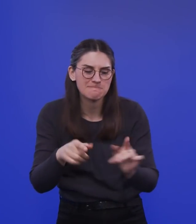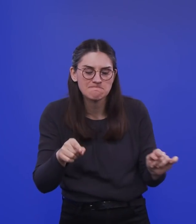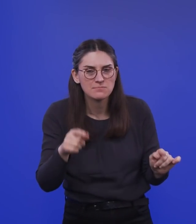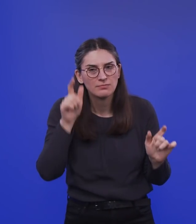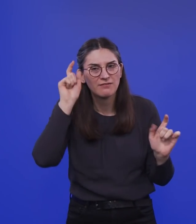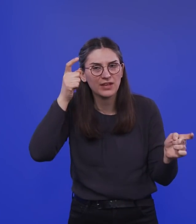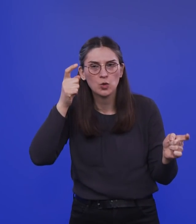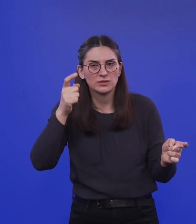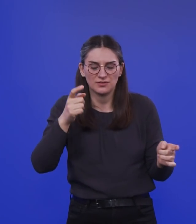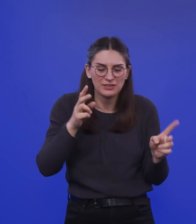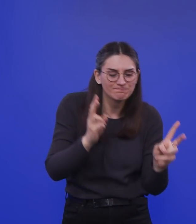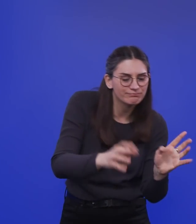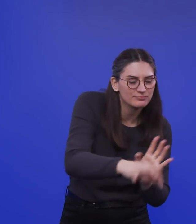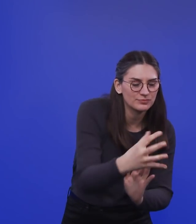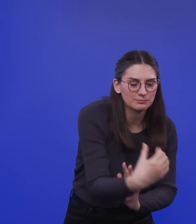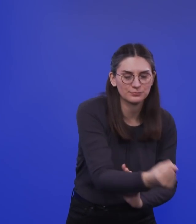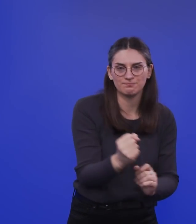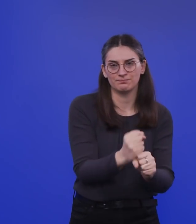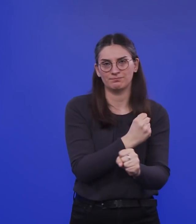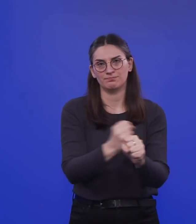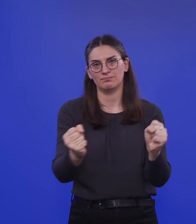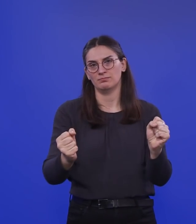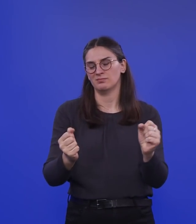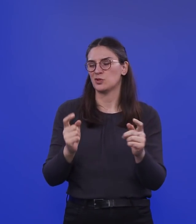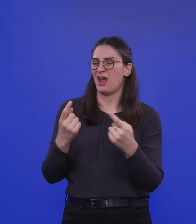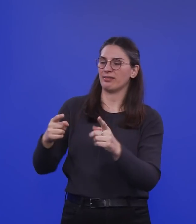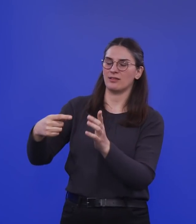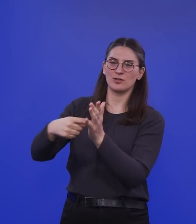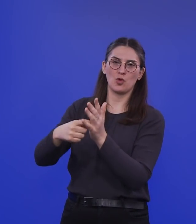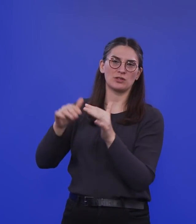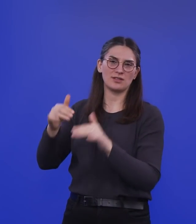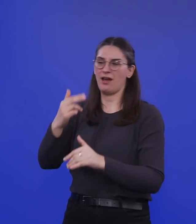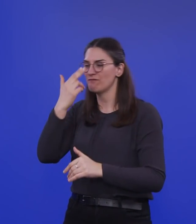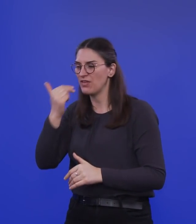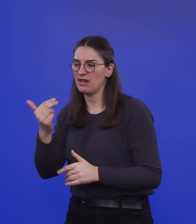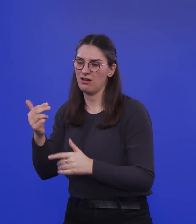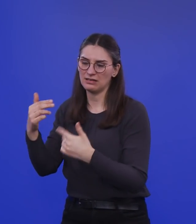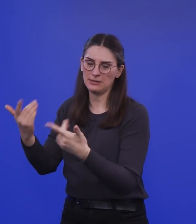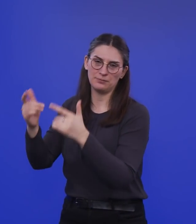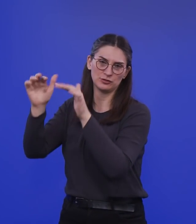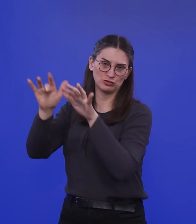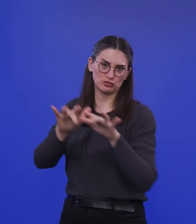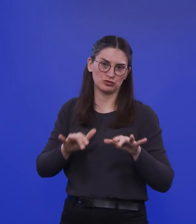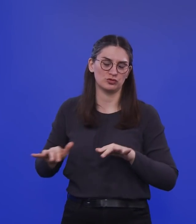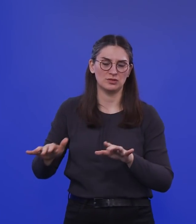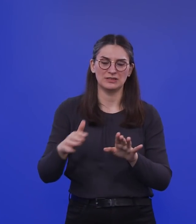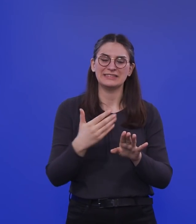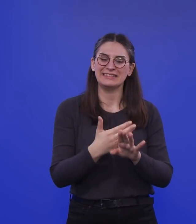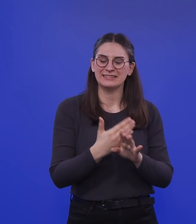richtig finden konnte. wo man aus anderen Gründen Fehler erwarten musste. Und das ist in der Wissenschaft alles